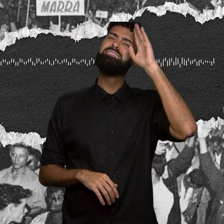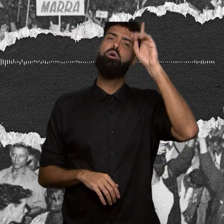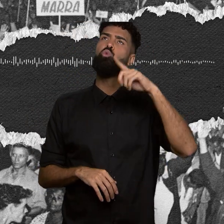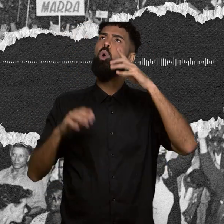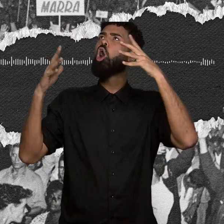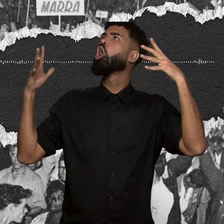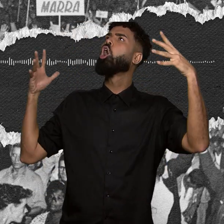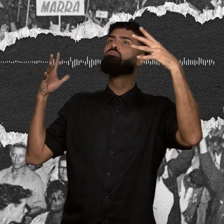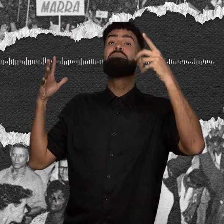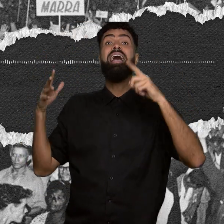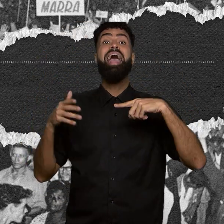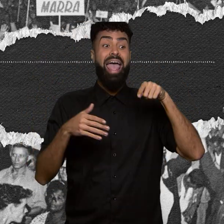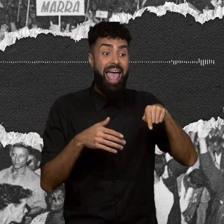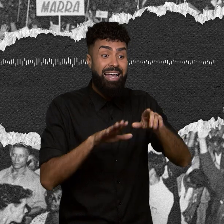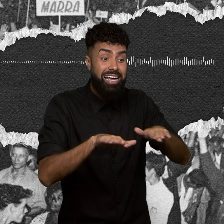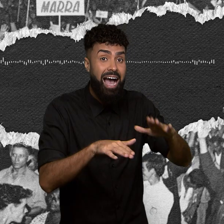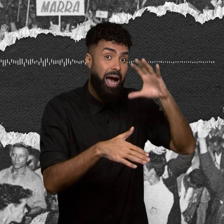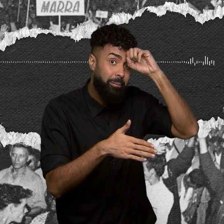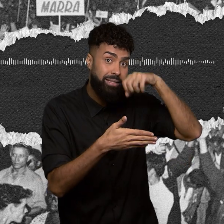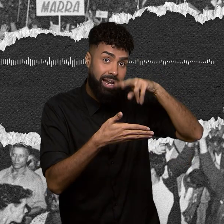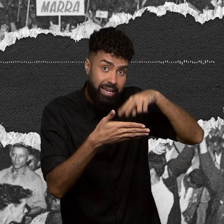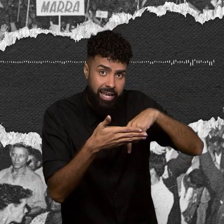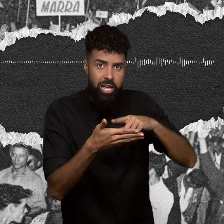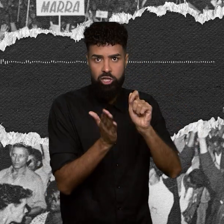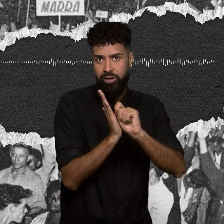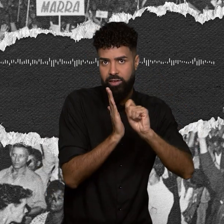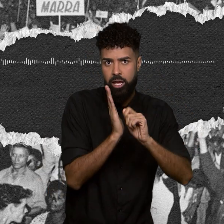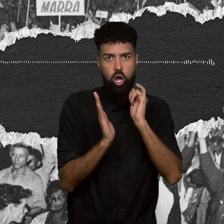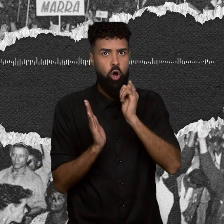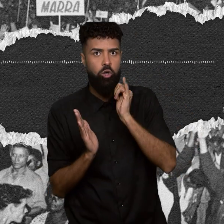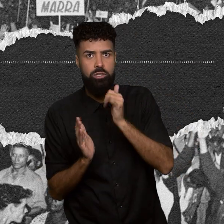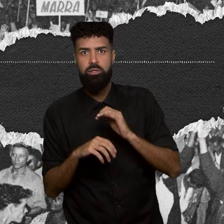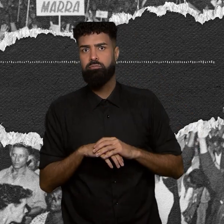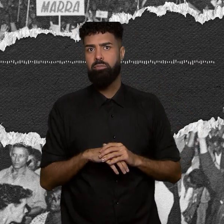escrever e a contar agora, enquanto esperam que se construam escolas.